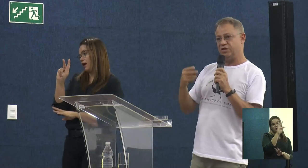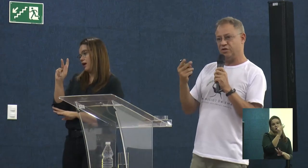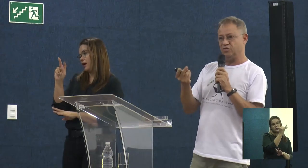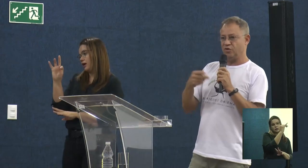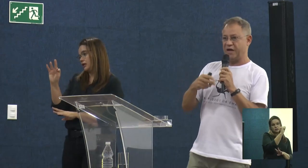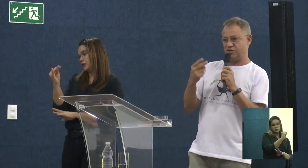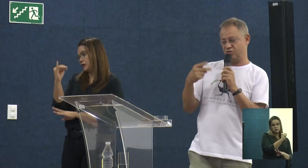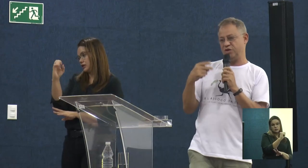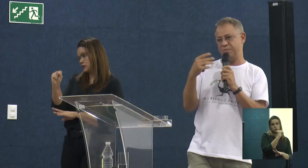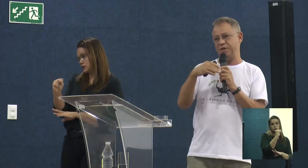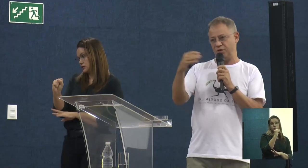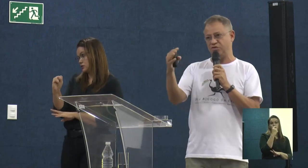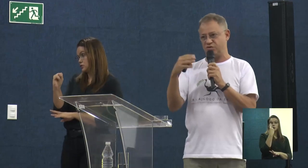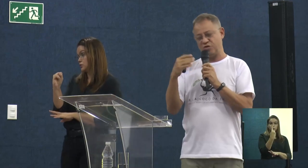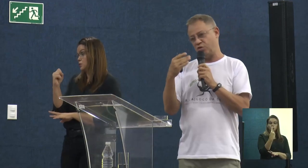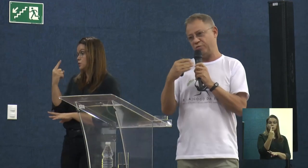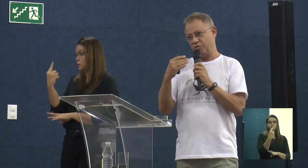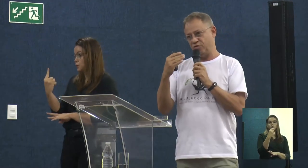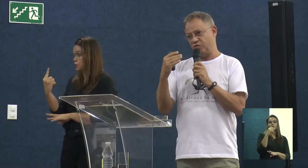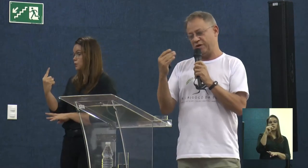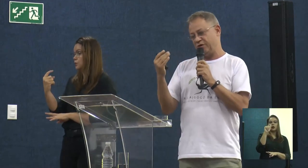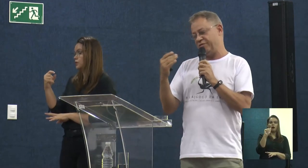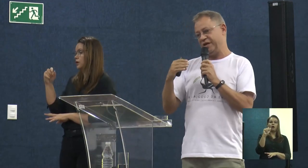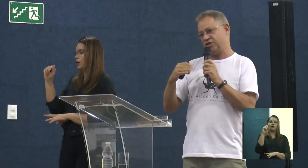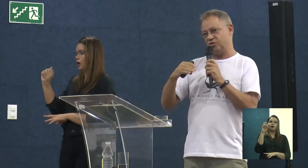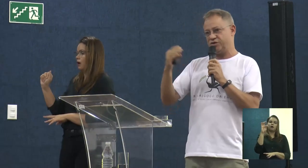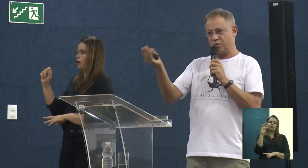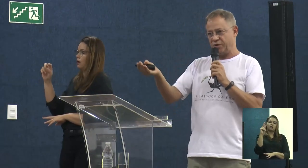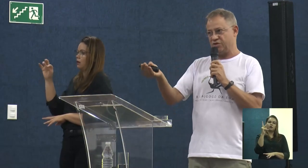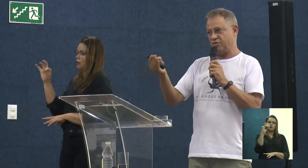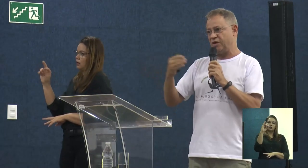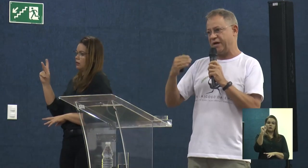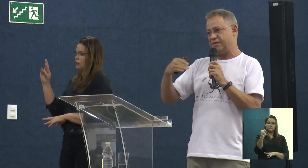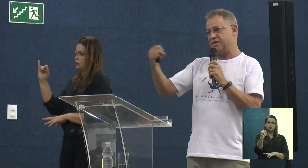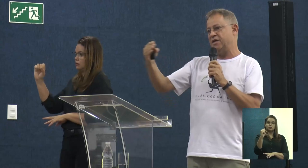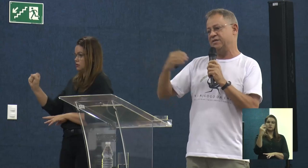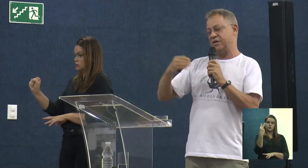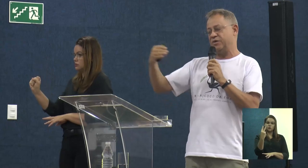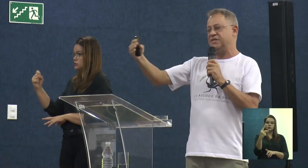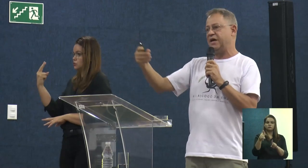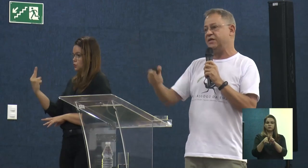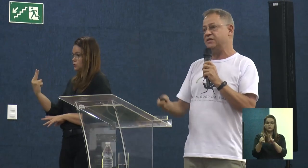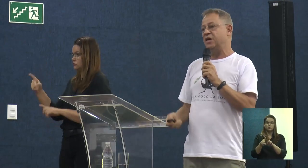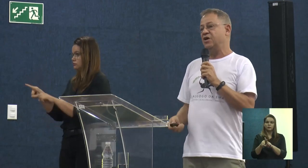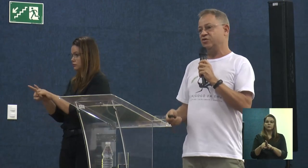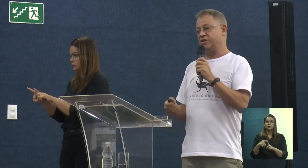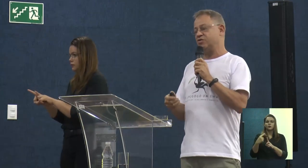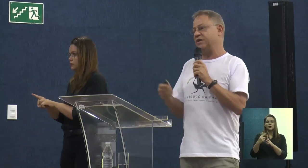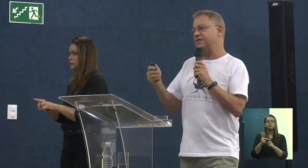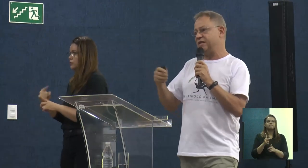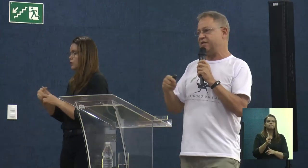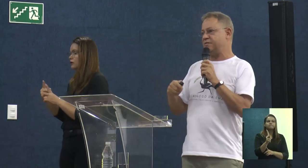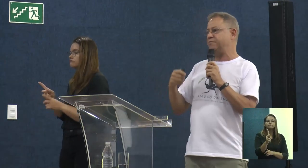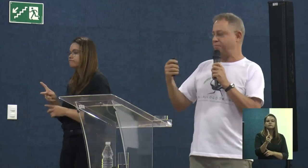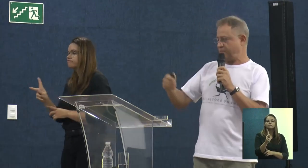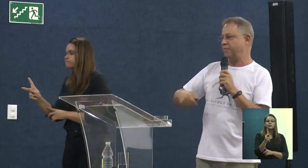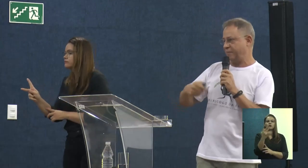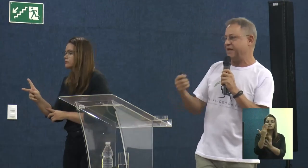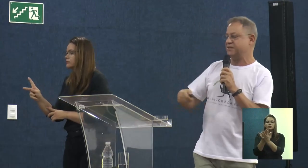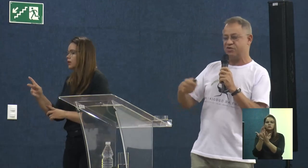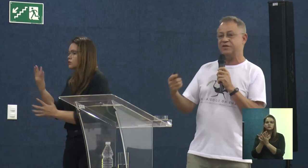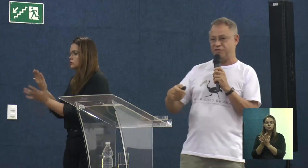durante, no caso, dois períodos, o equivalente a dois componentes circulares, sequenciais, os estudantes, eles